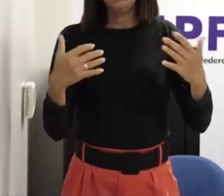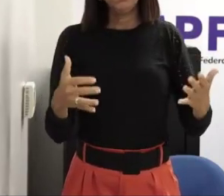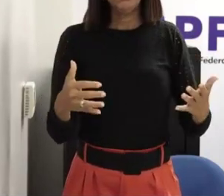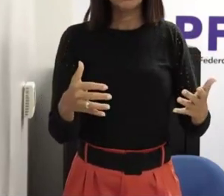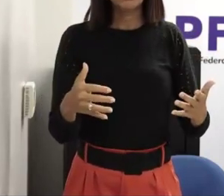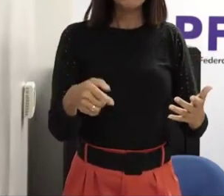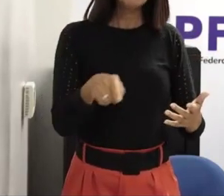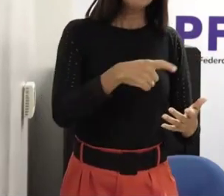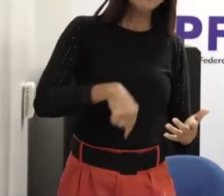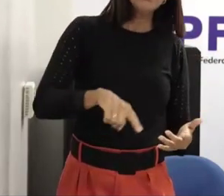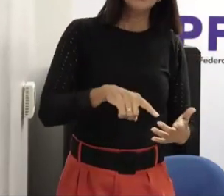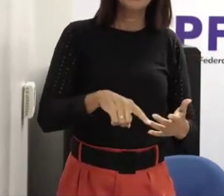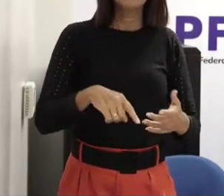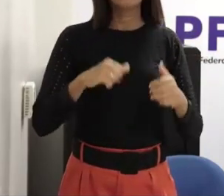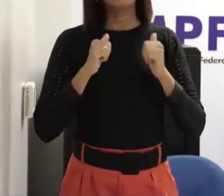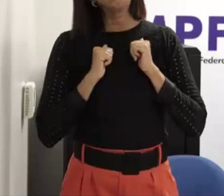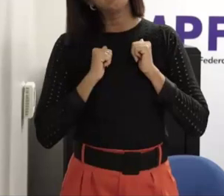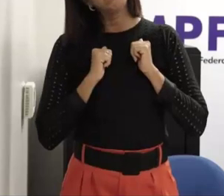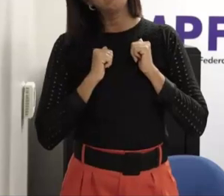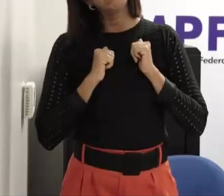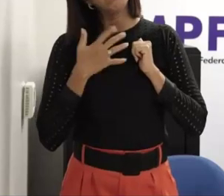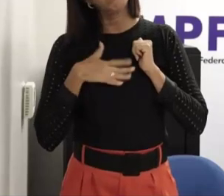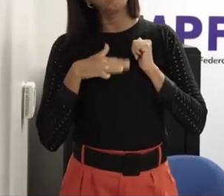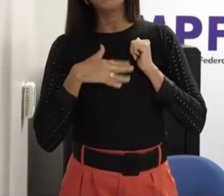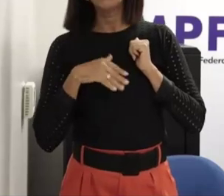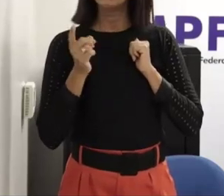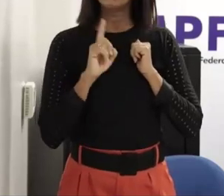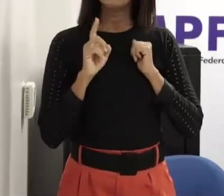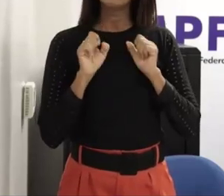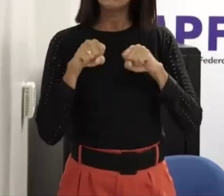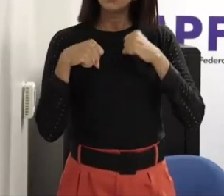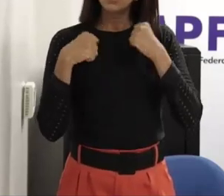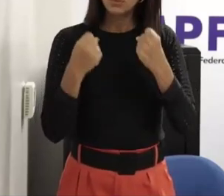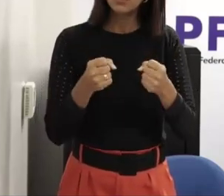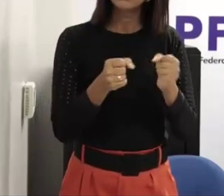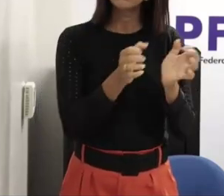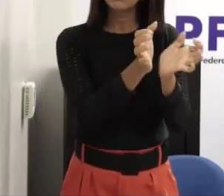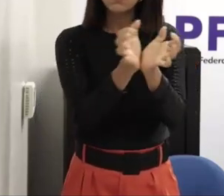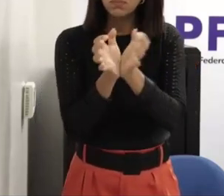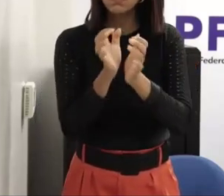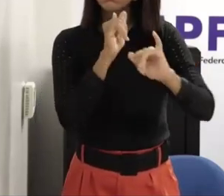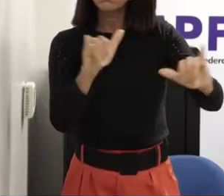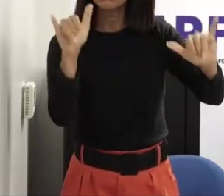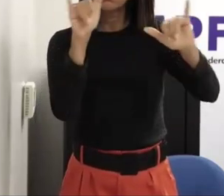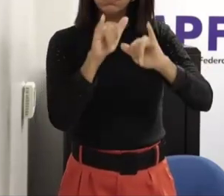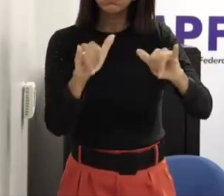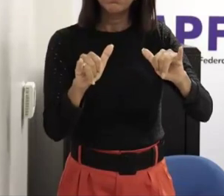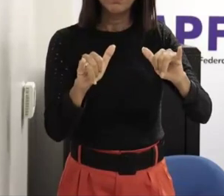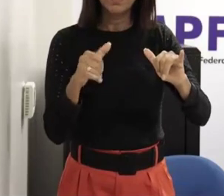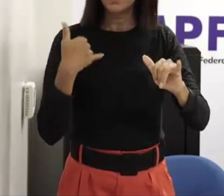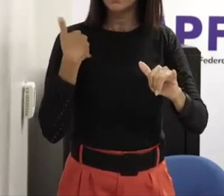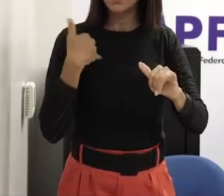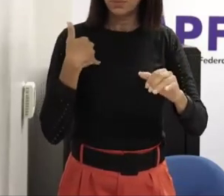daqui a cinco anos falar nossa não é verdade que tinha um problema mas vai ter sido uma geração inteira ali de